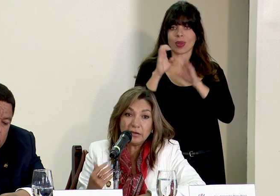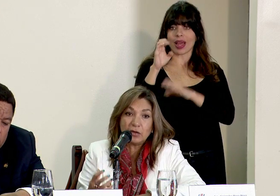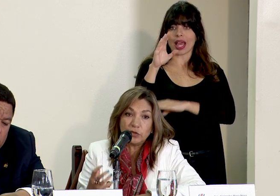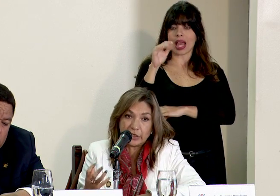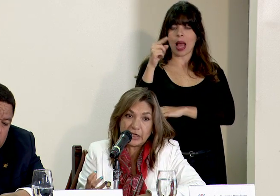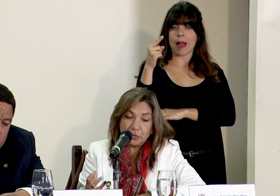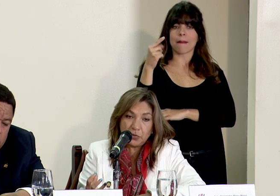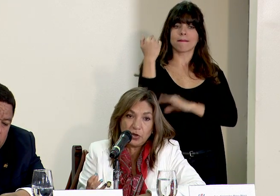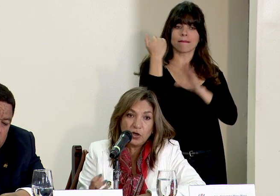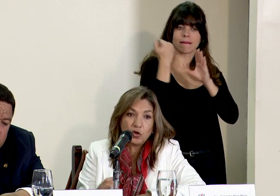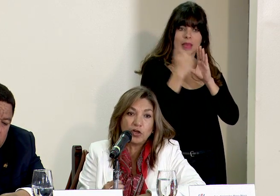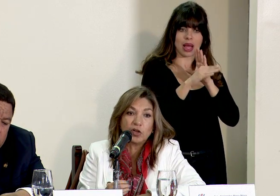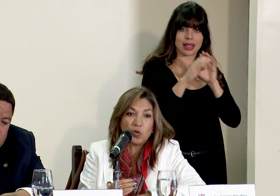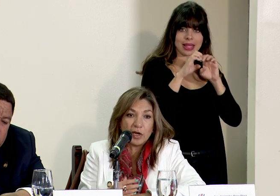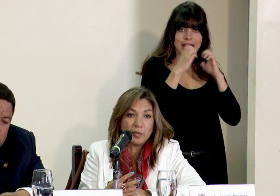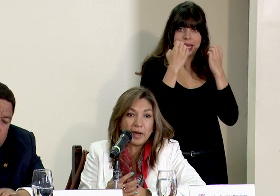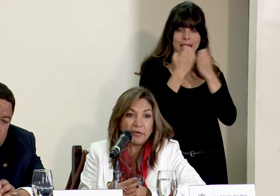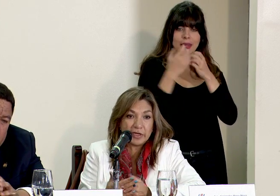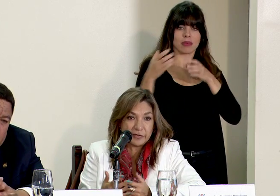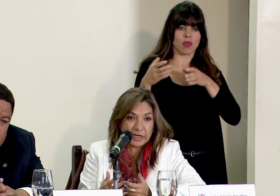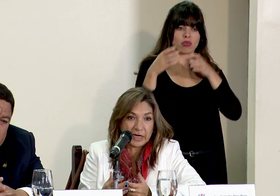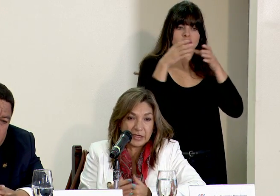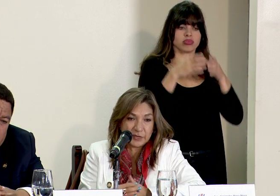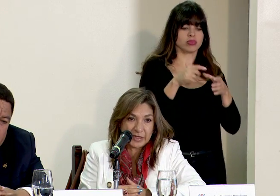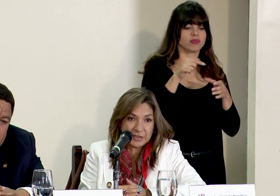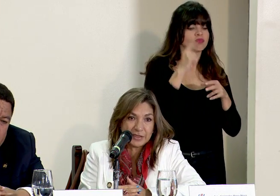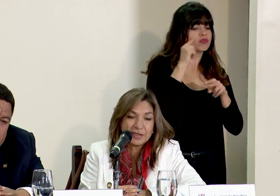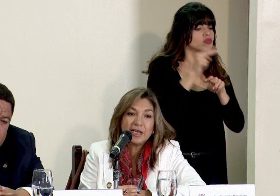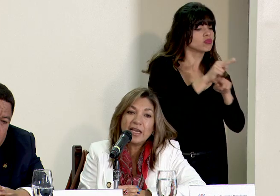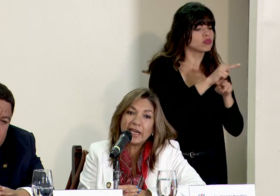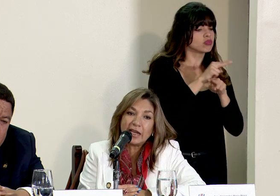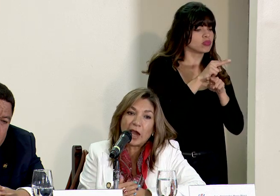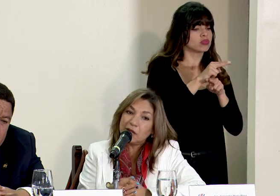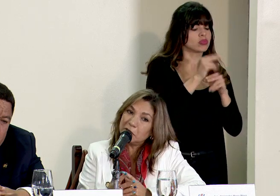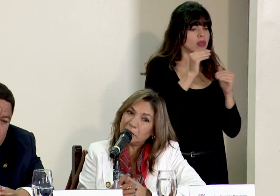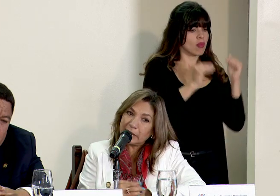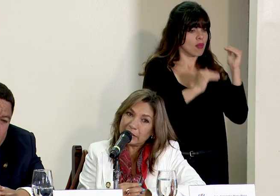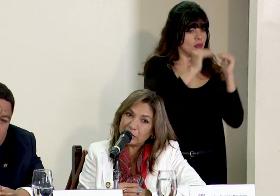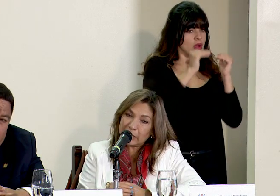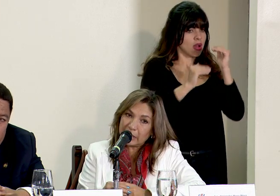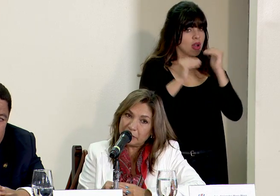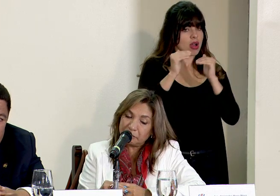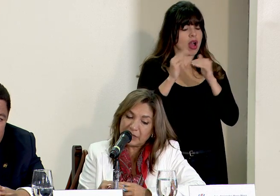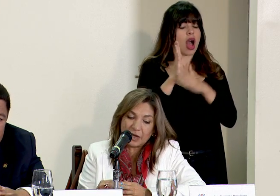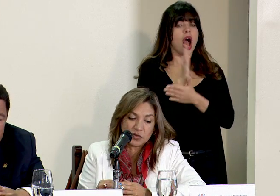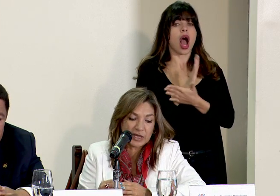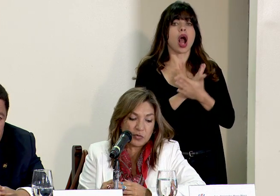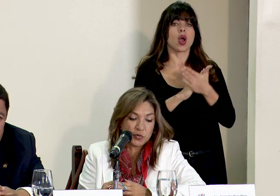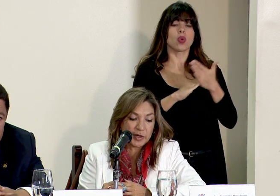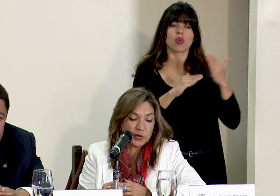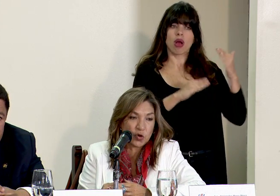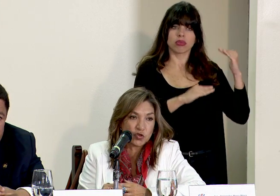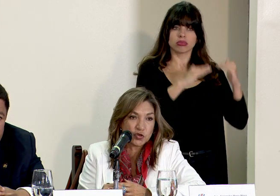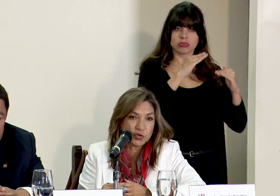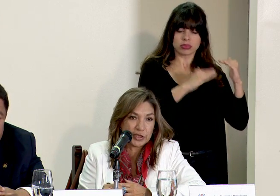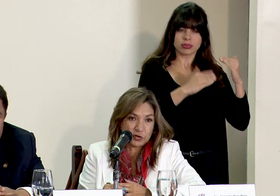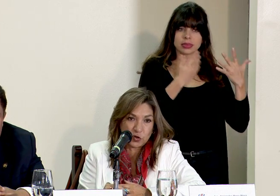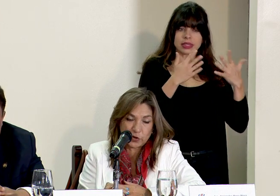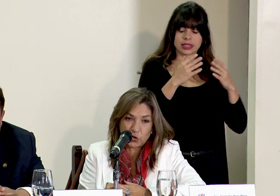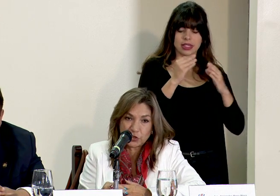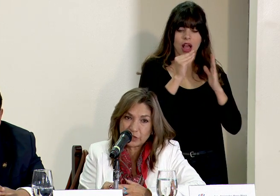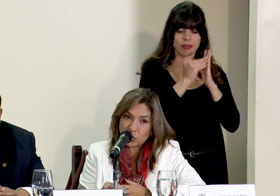ECA manda un equipo con el cual va a verificar las brechas hay unas brechas digamos que hemos venido